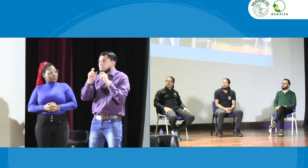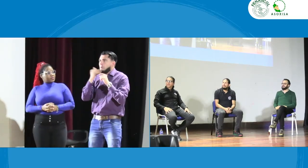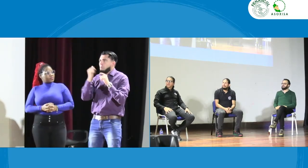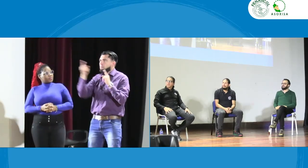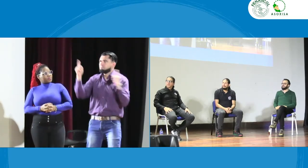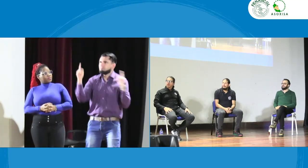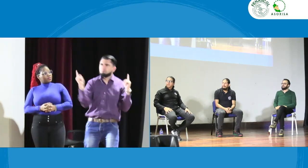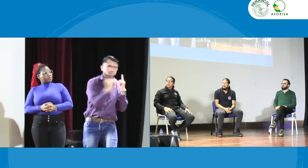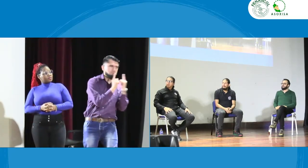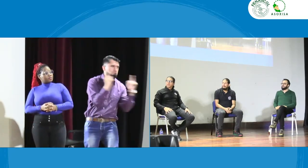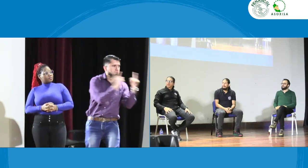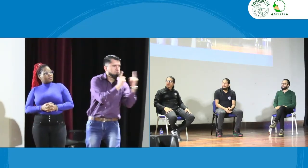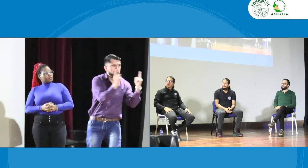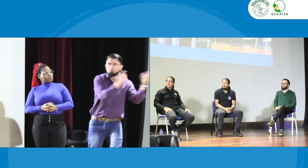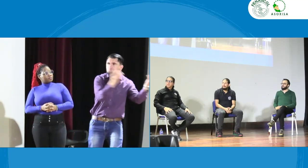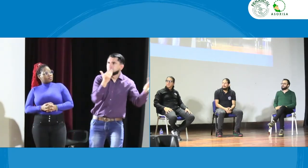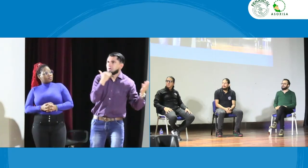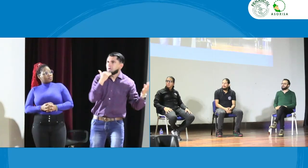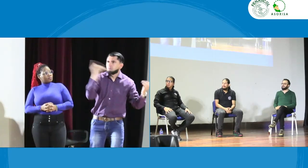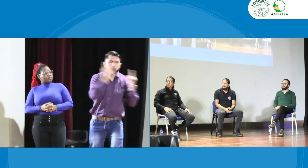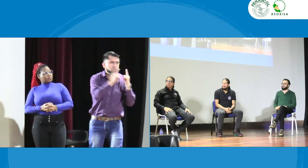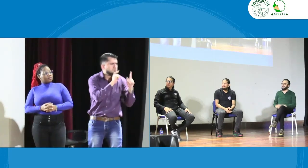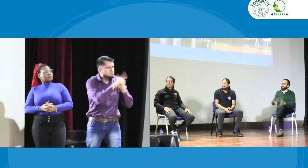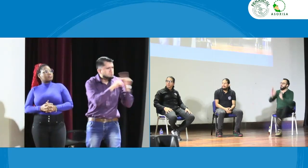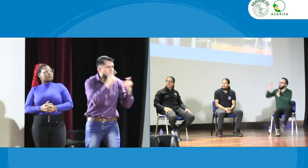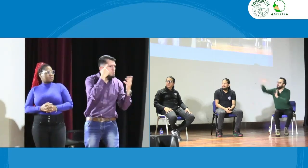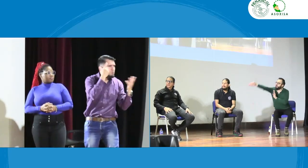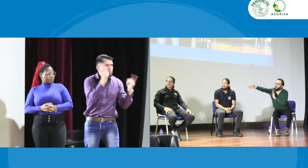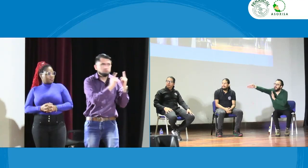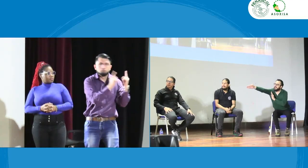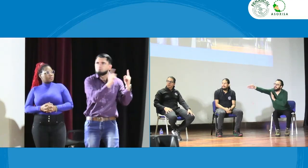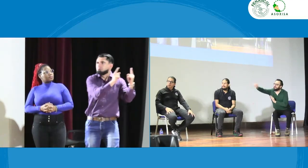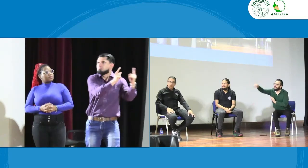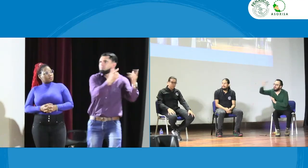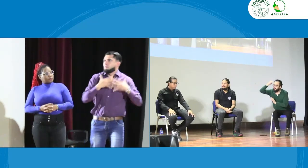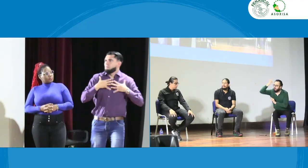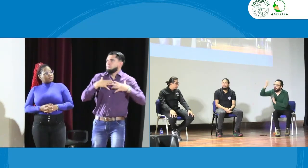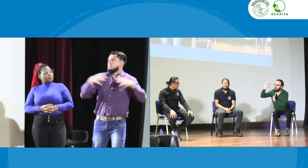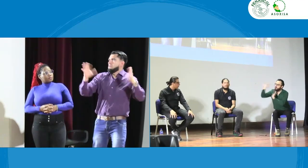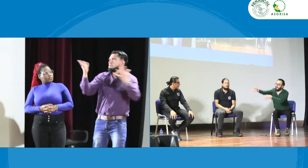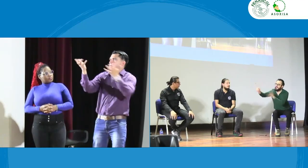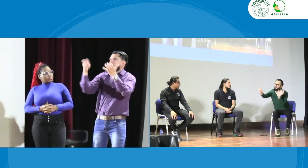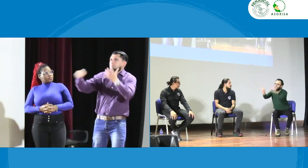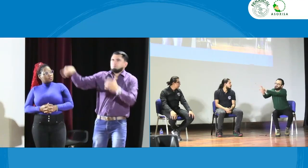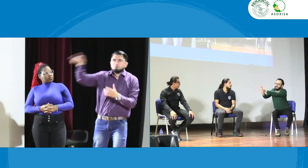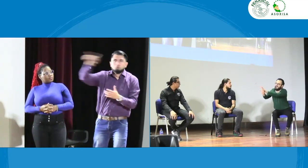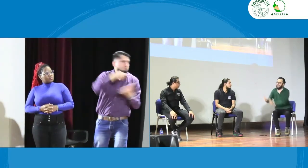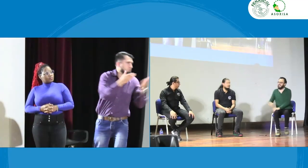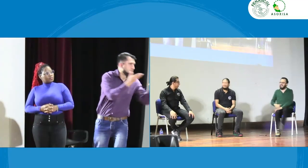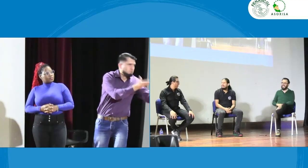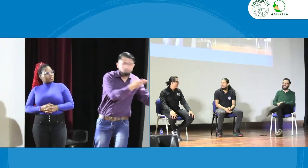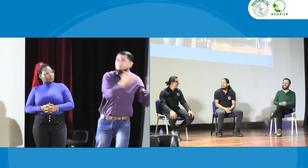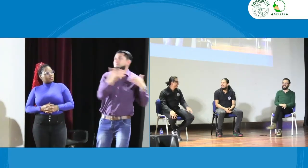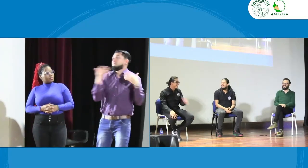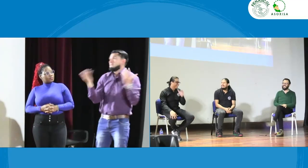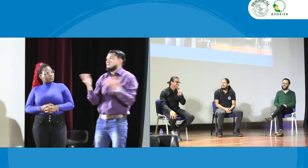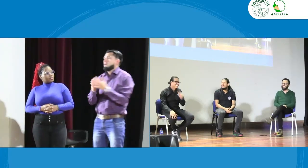si tienen alguna inquietud alguna otra pregunta pueden acercarse personalmente a cada uno de ellos y